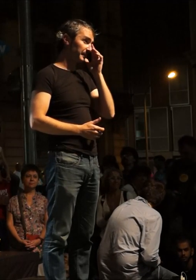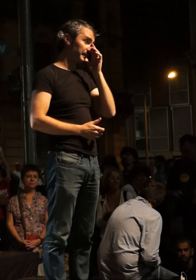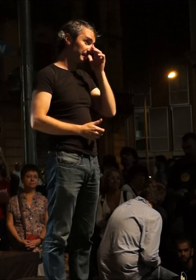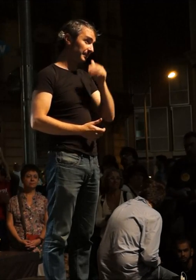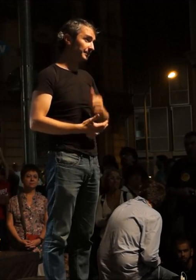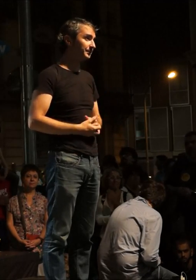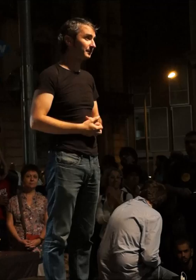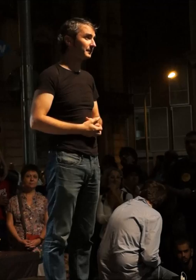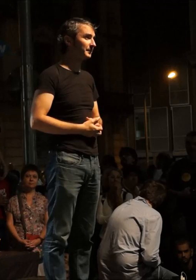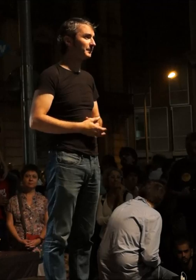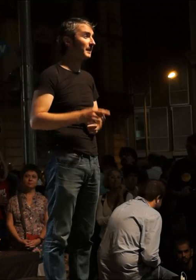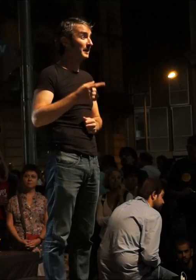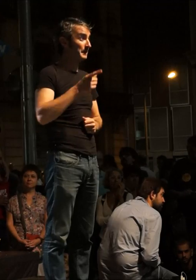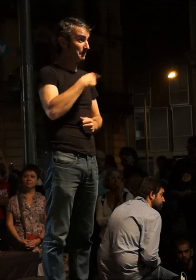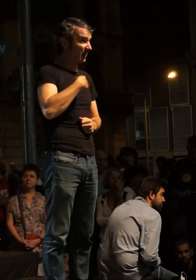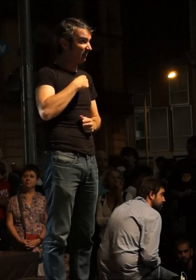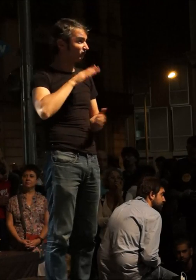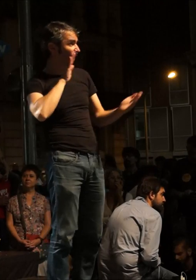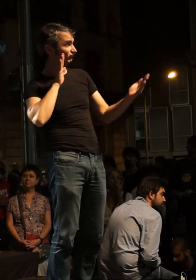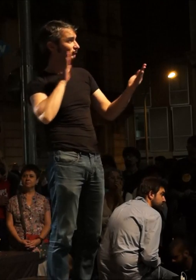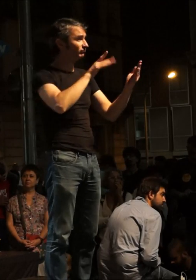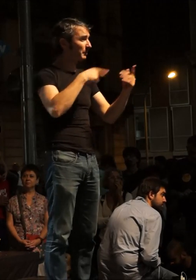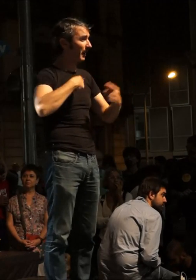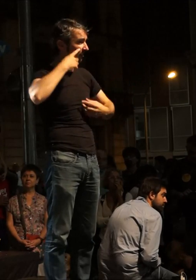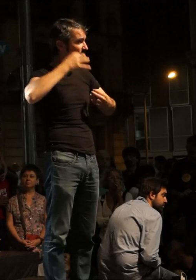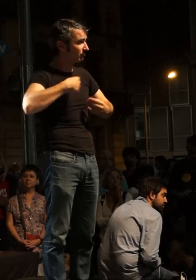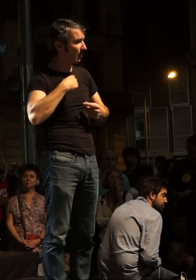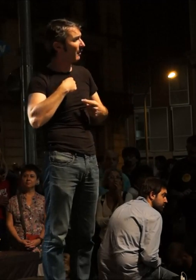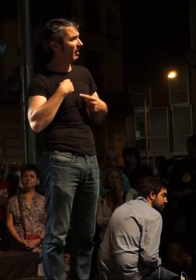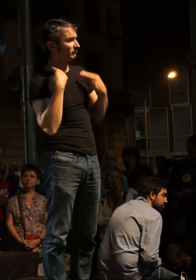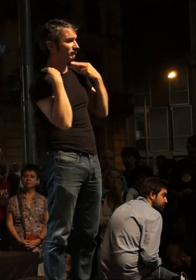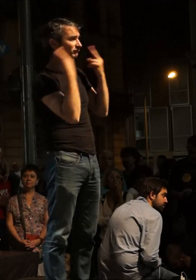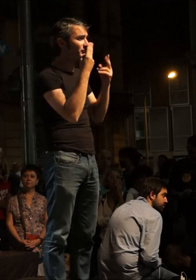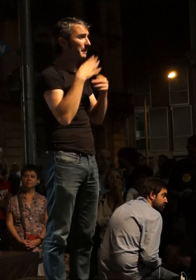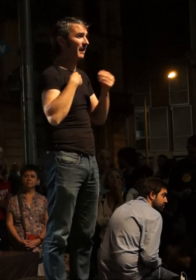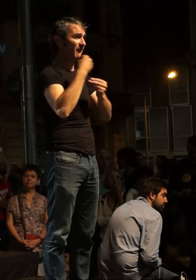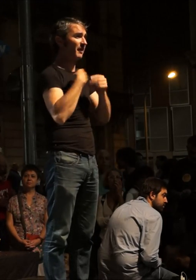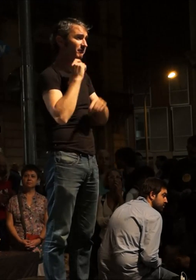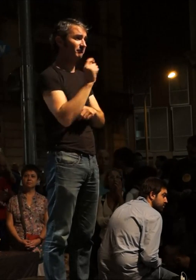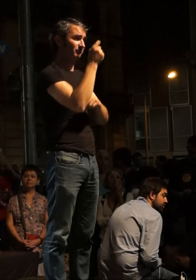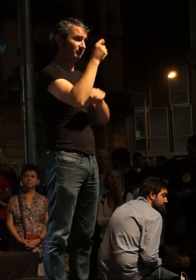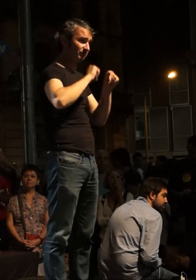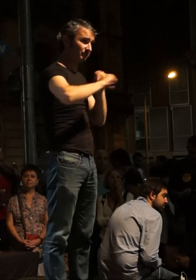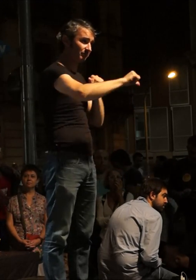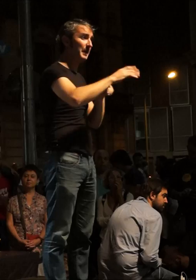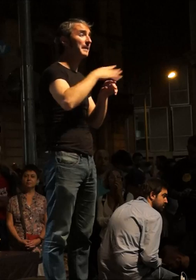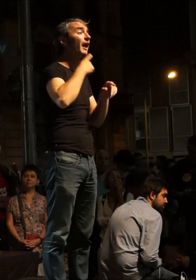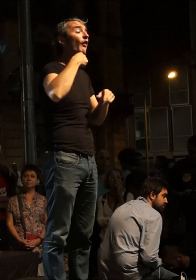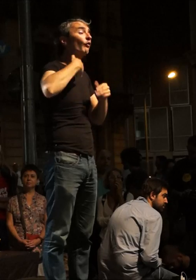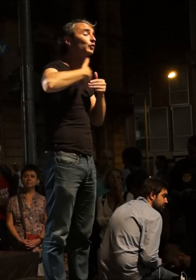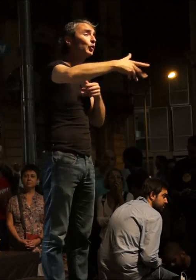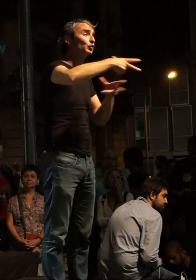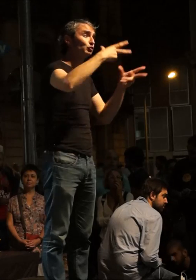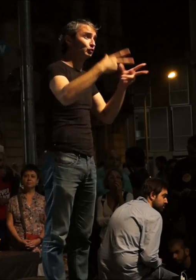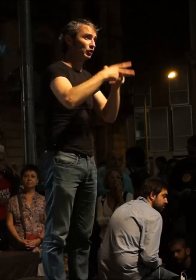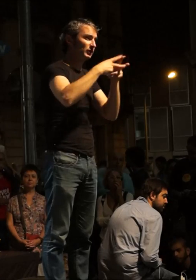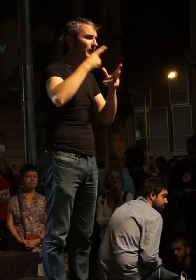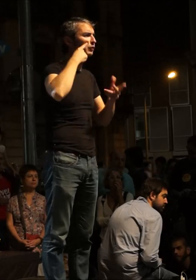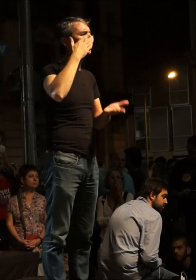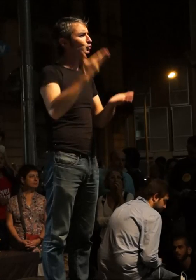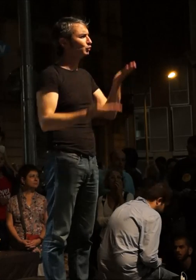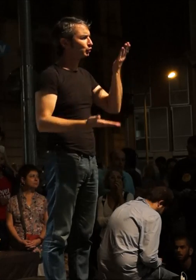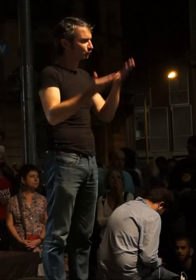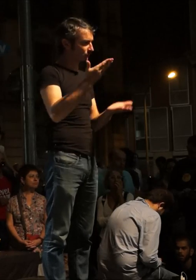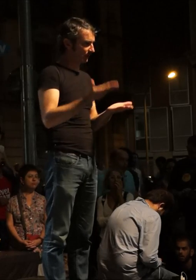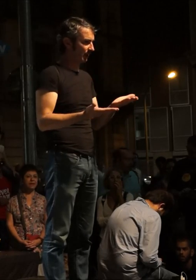Per afrontar tot això amb garanties, per a fer finalment que la nostra societat sigui justa,